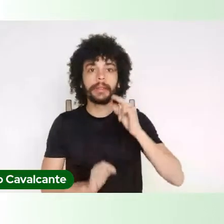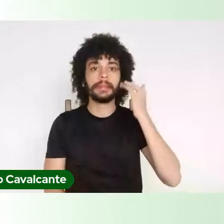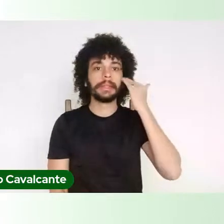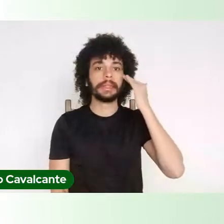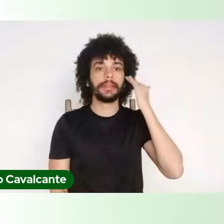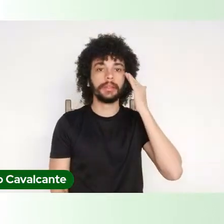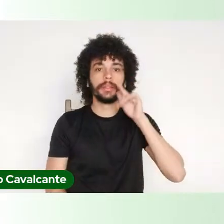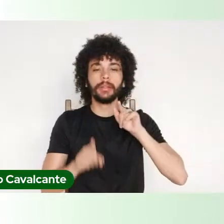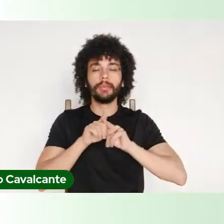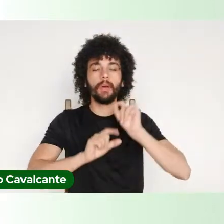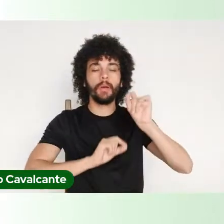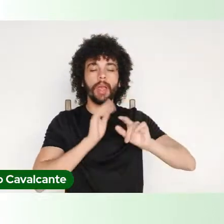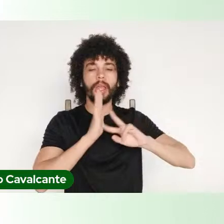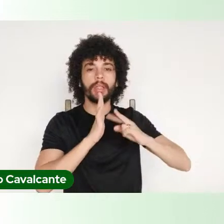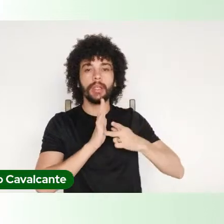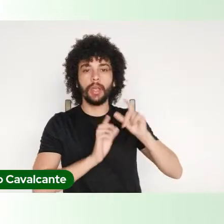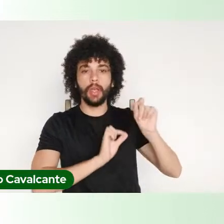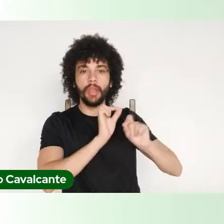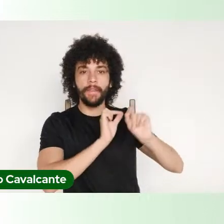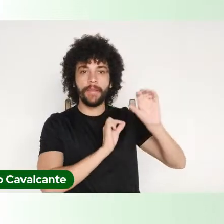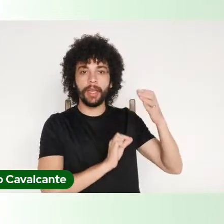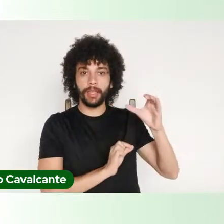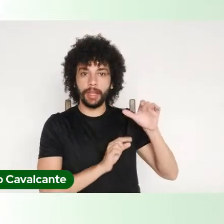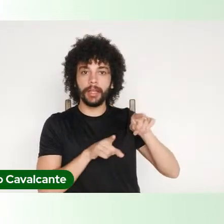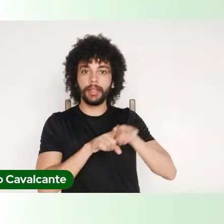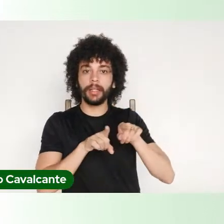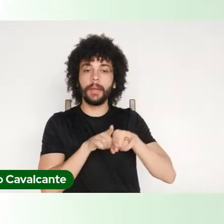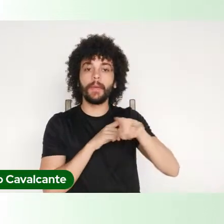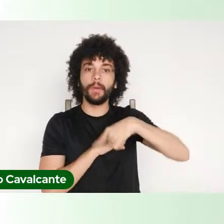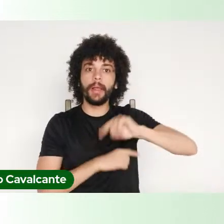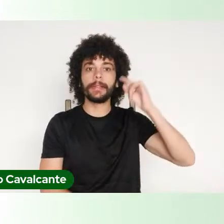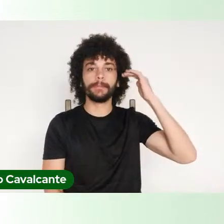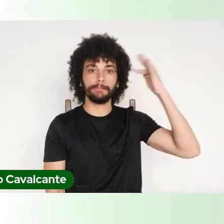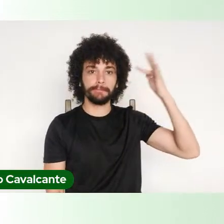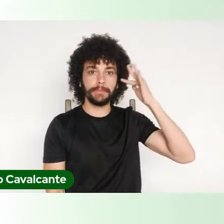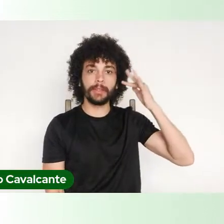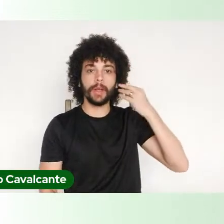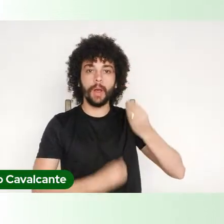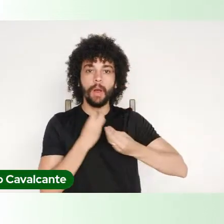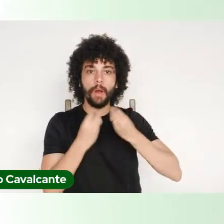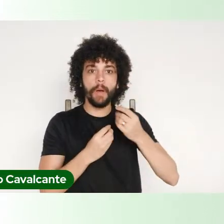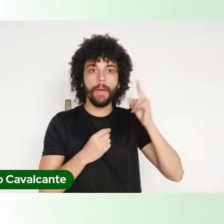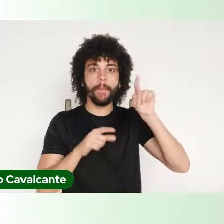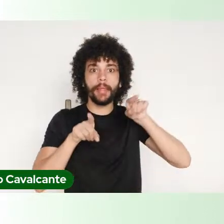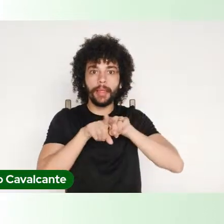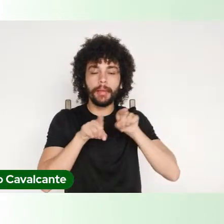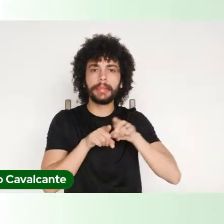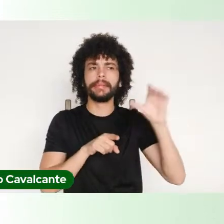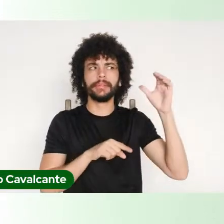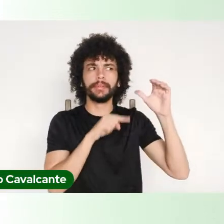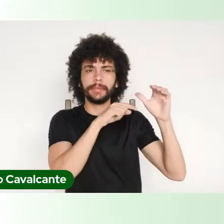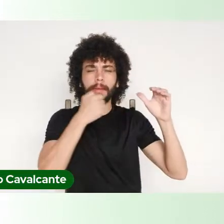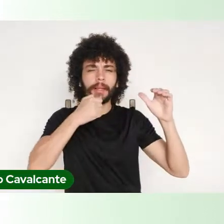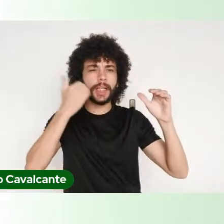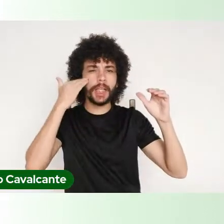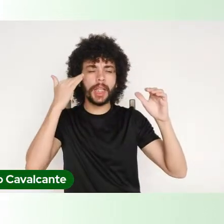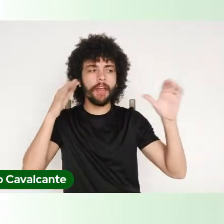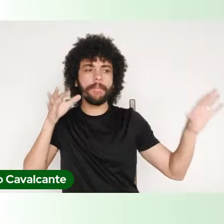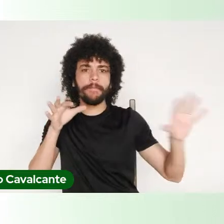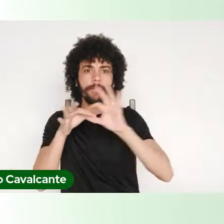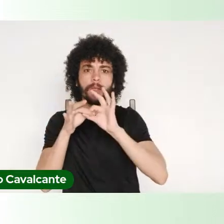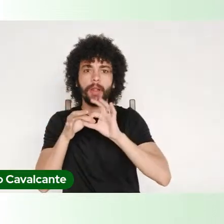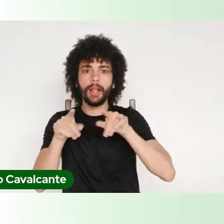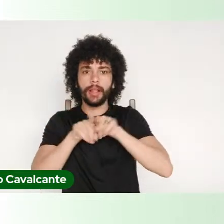como ciência e do que nós pensamos de como essa ciência deve estar vinculada para